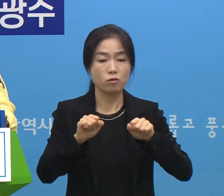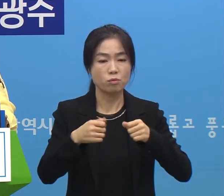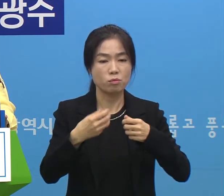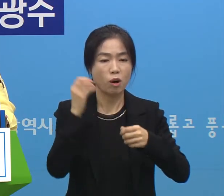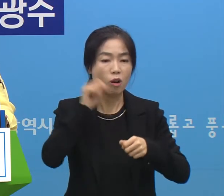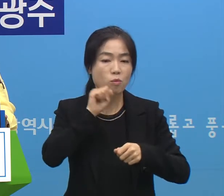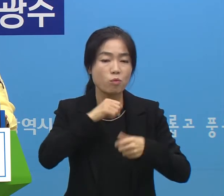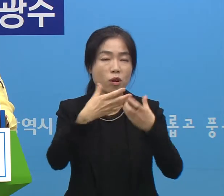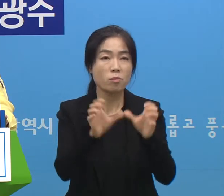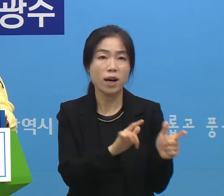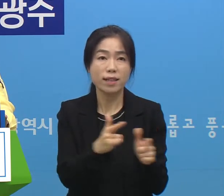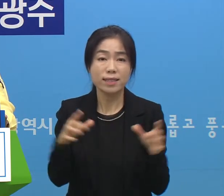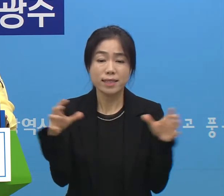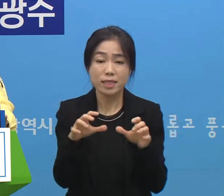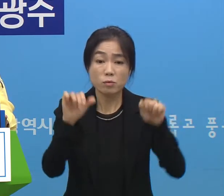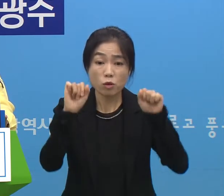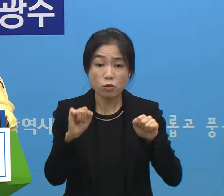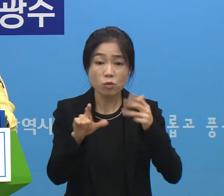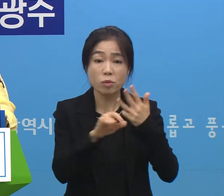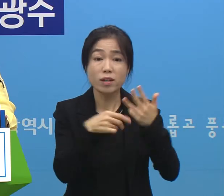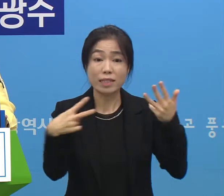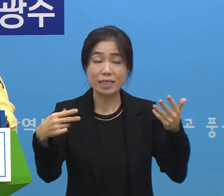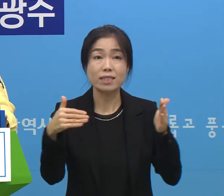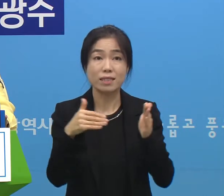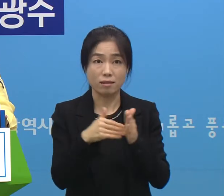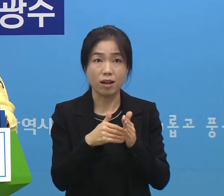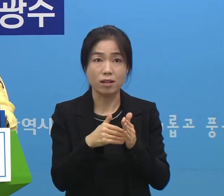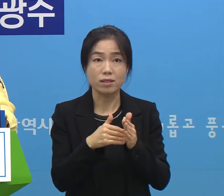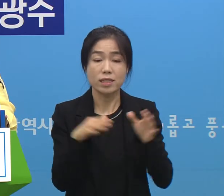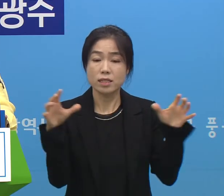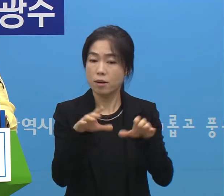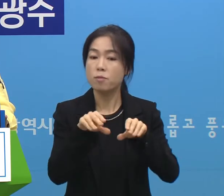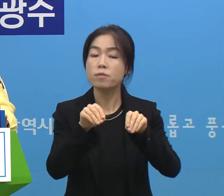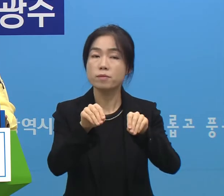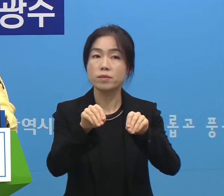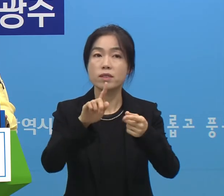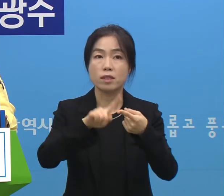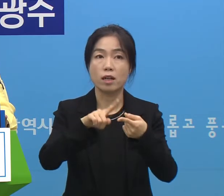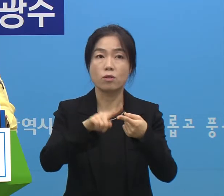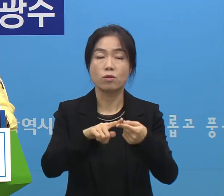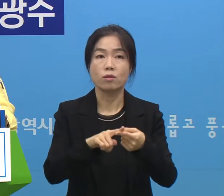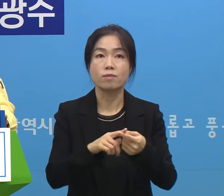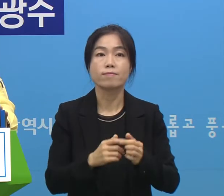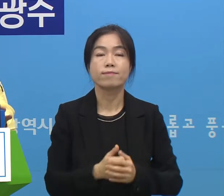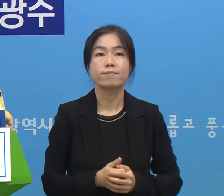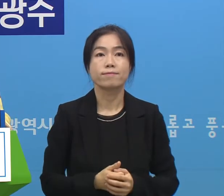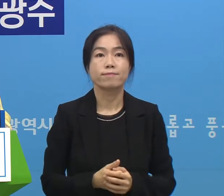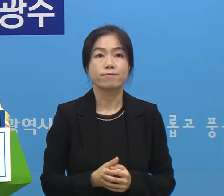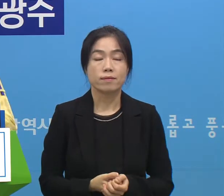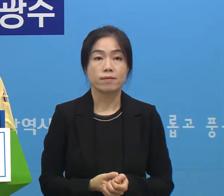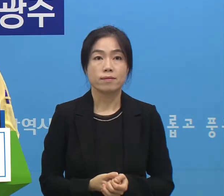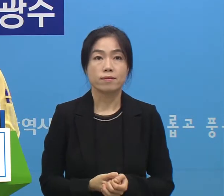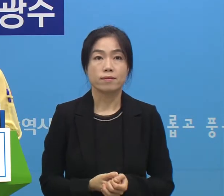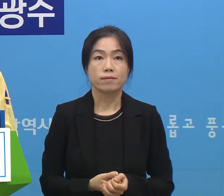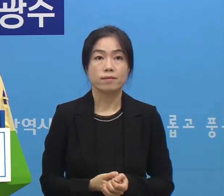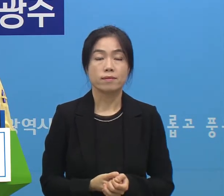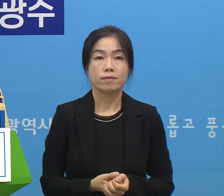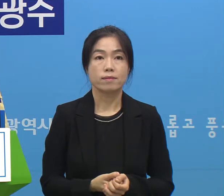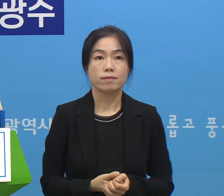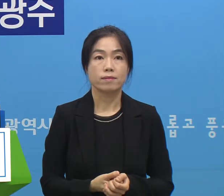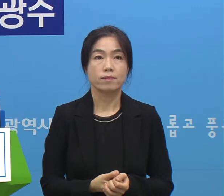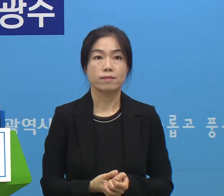집단운동도 8월 2일까지 집단금지조치가 유지되게 됩니다 이상입니다 네,